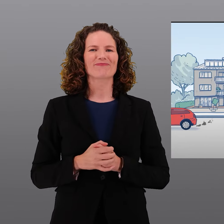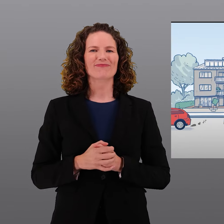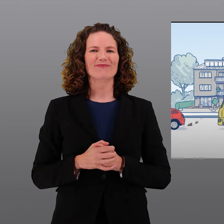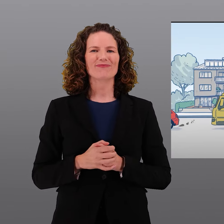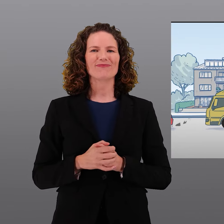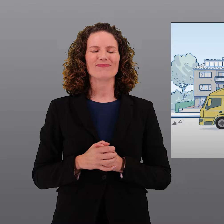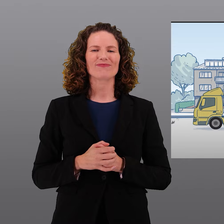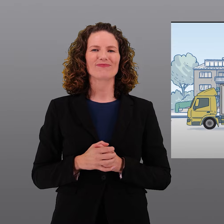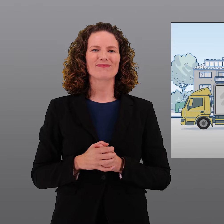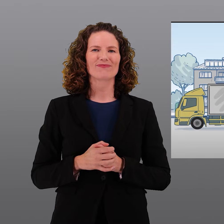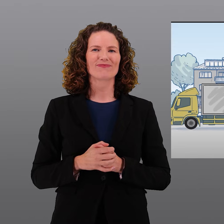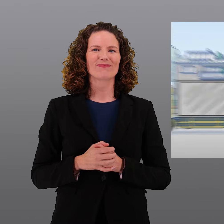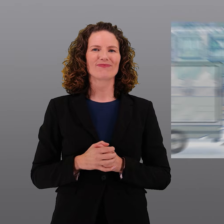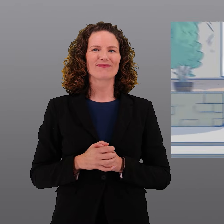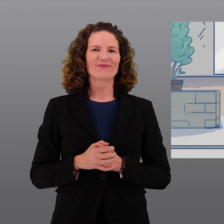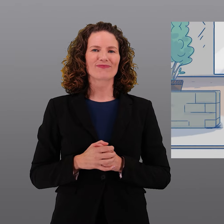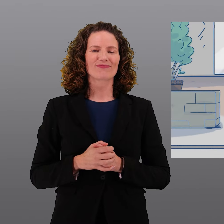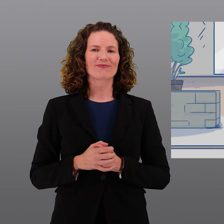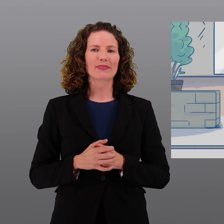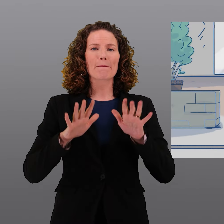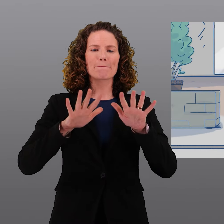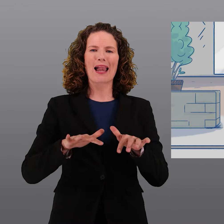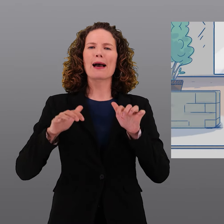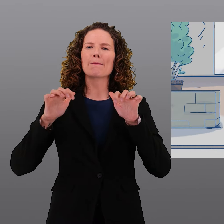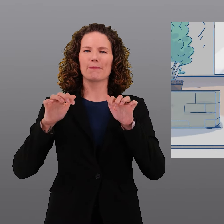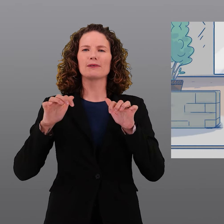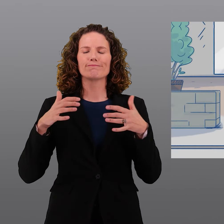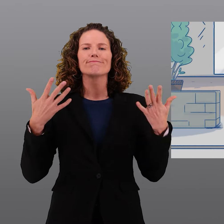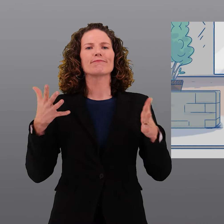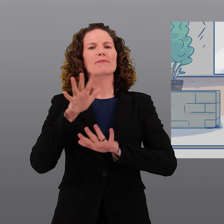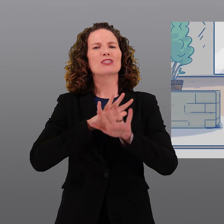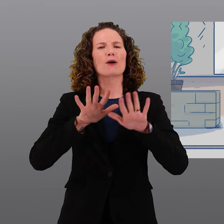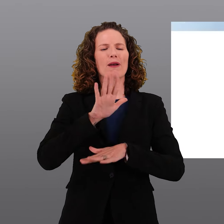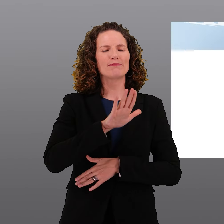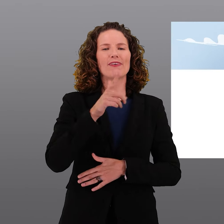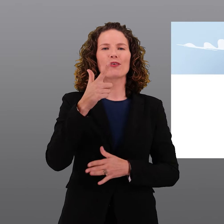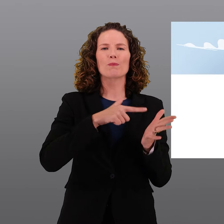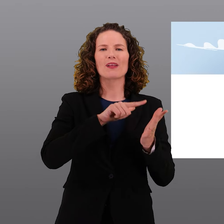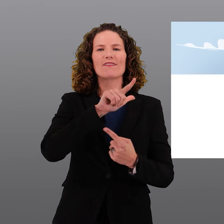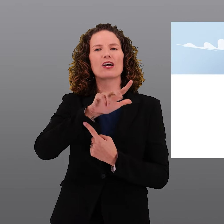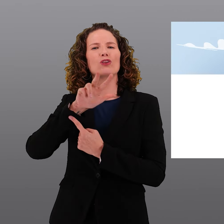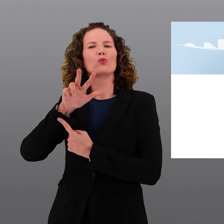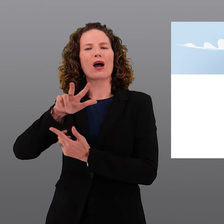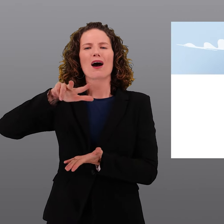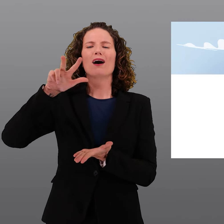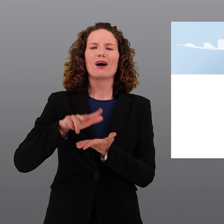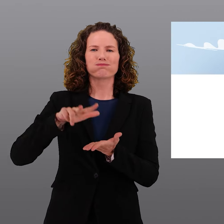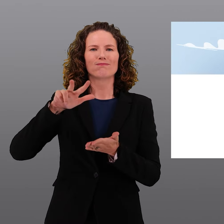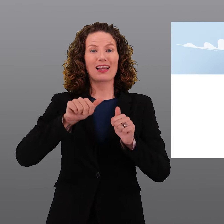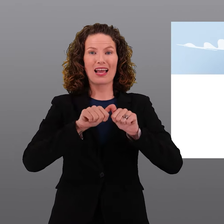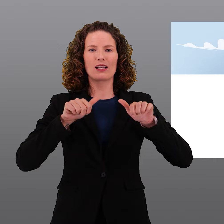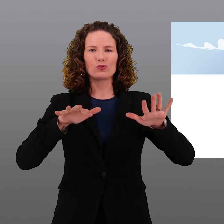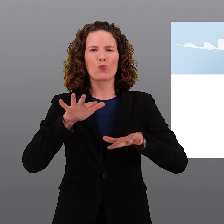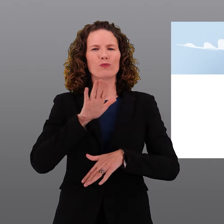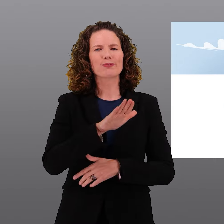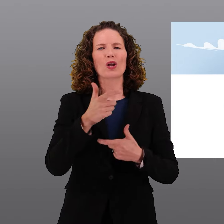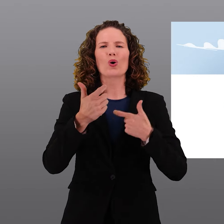détriment de la sécurité et de la qualité de vie de la population. Le Conseil fédéral et le Parlement ont donc approuvé l'étape d